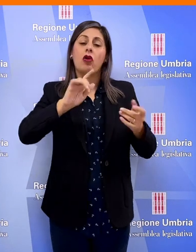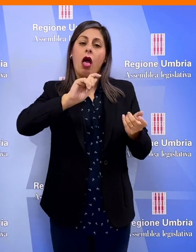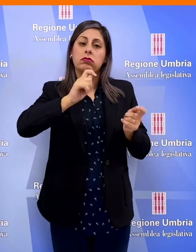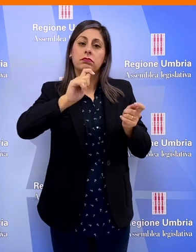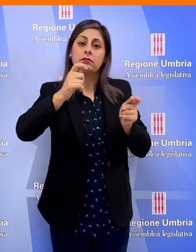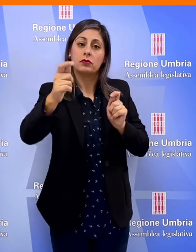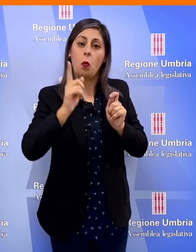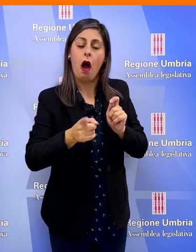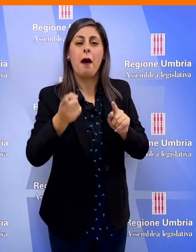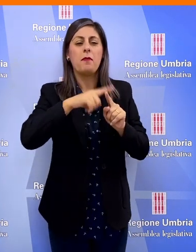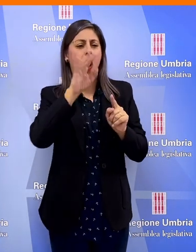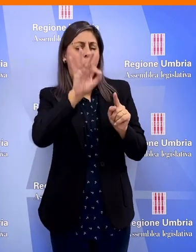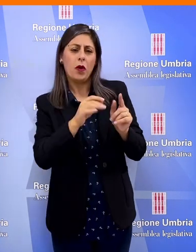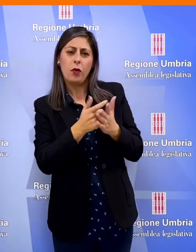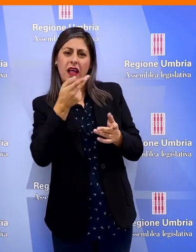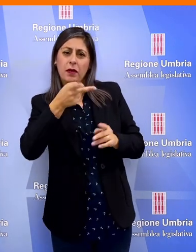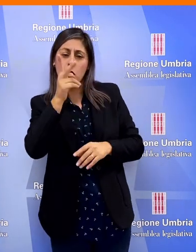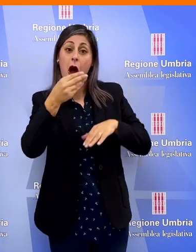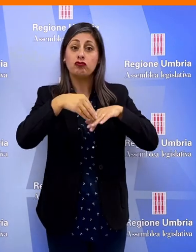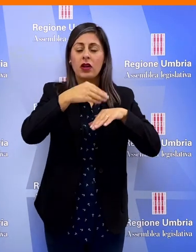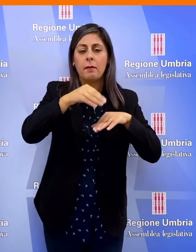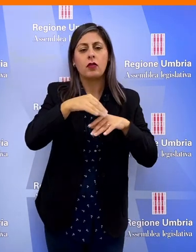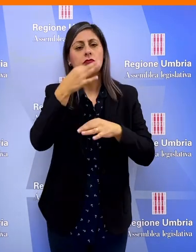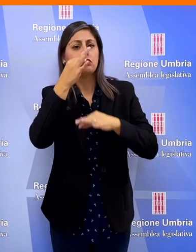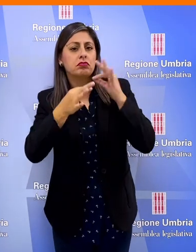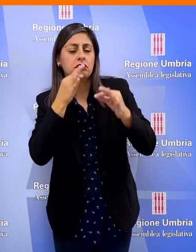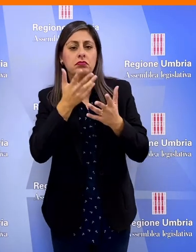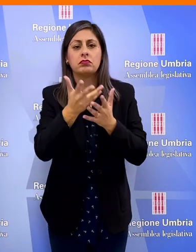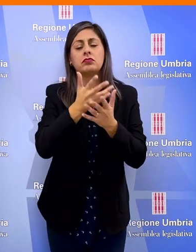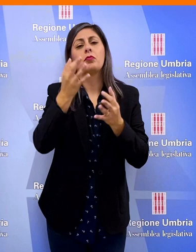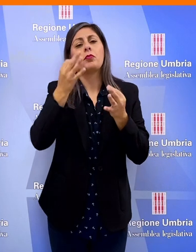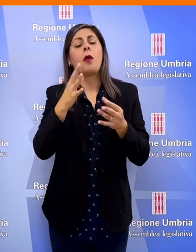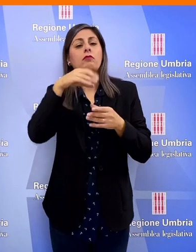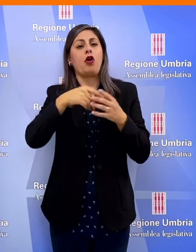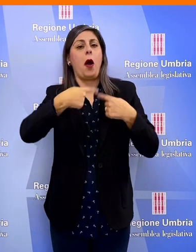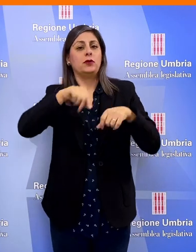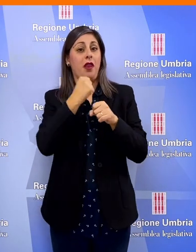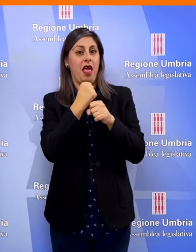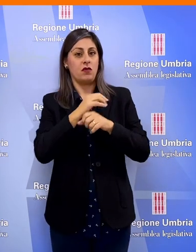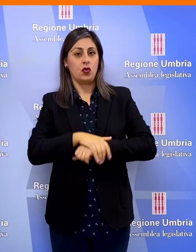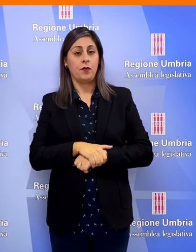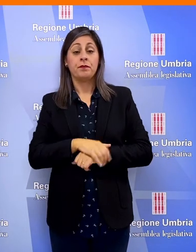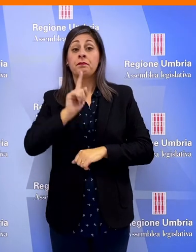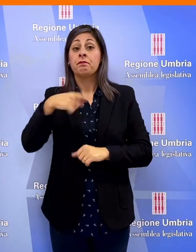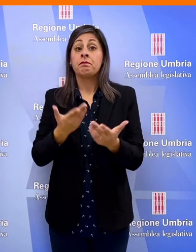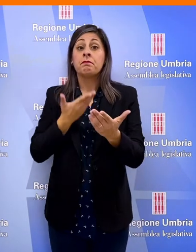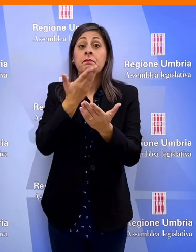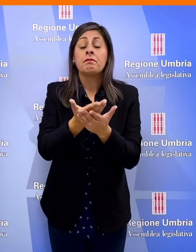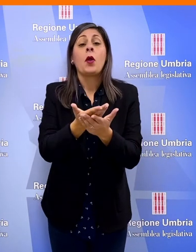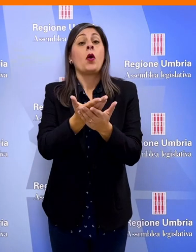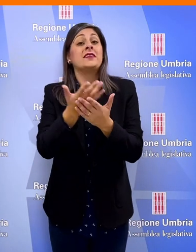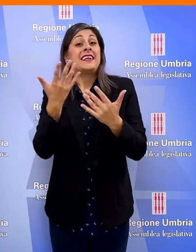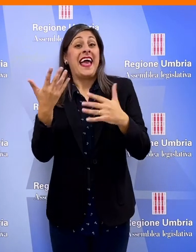regionale ed evidenziati gli aspetti più rilevanti dell'azione di aggiornamento e innovazione intrapresa dalla commissione Sono state poi